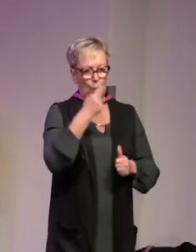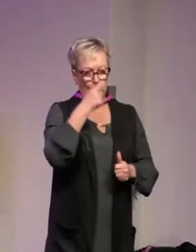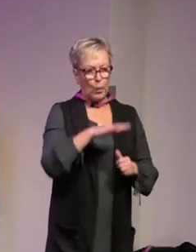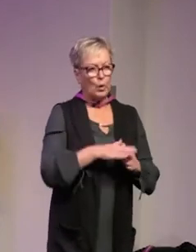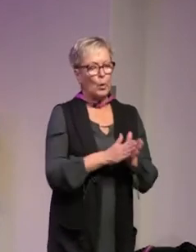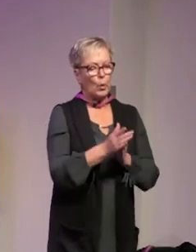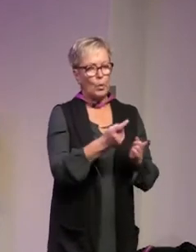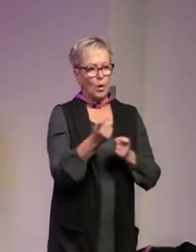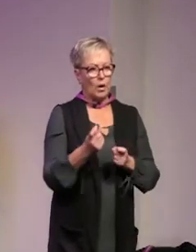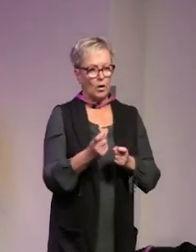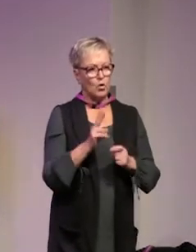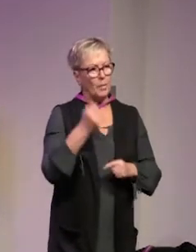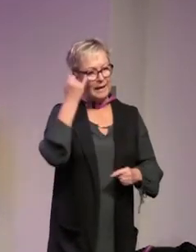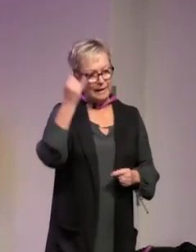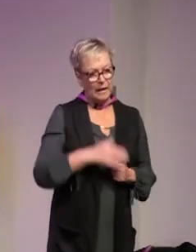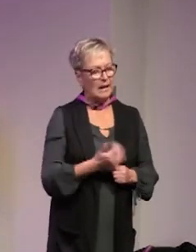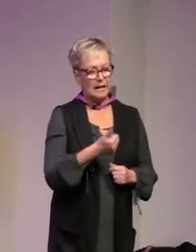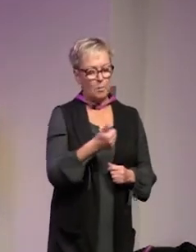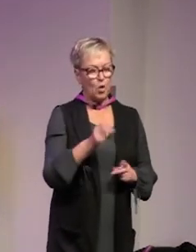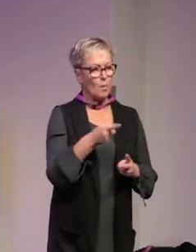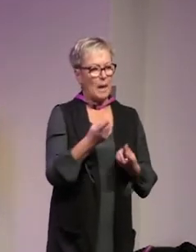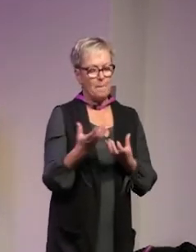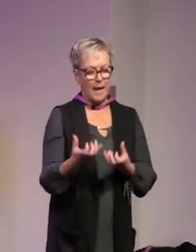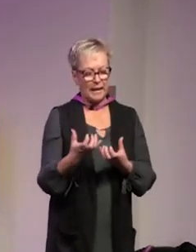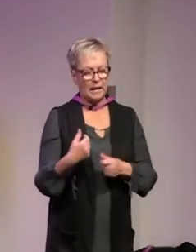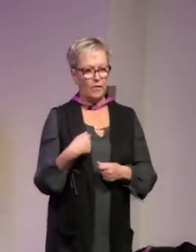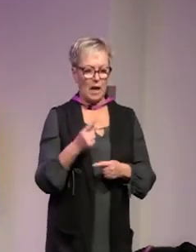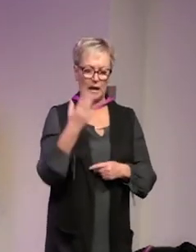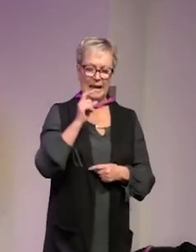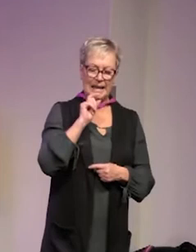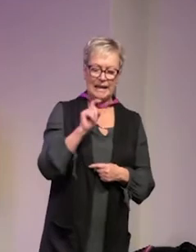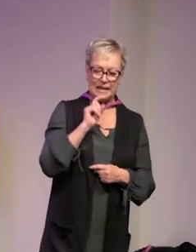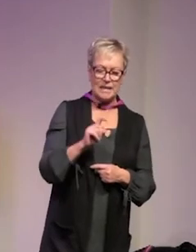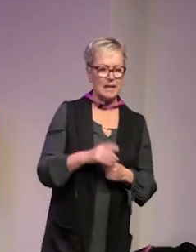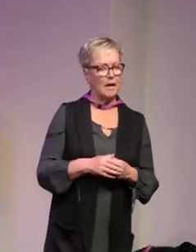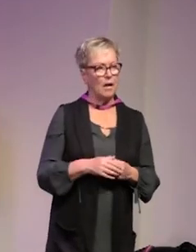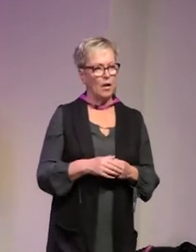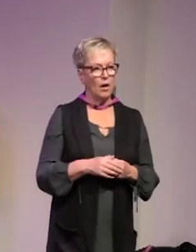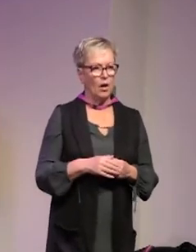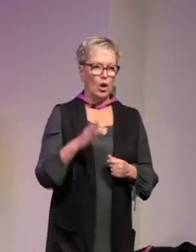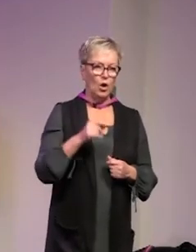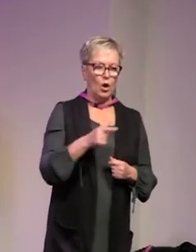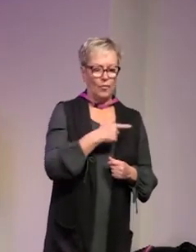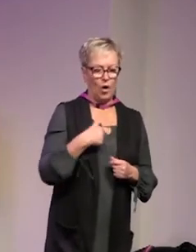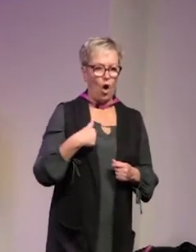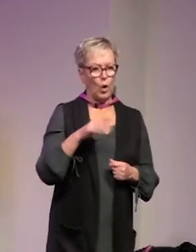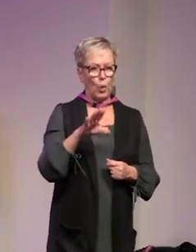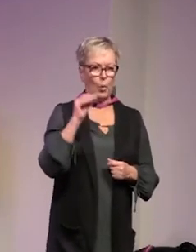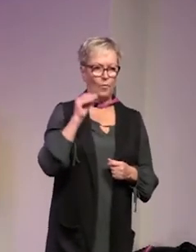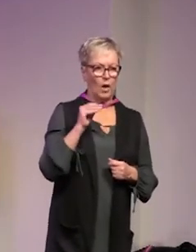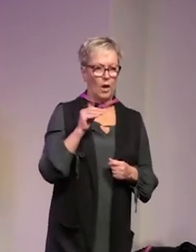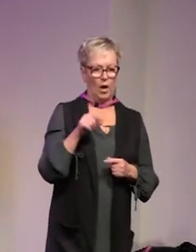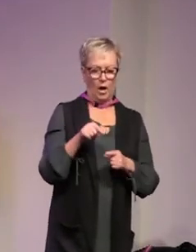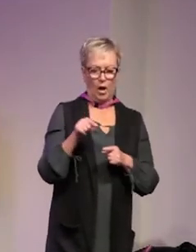konkurrensutsatt och utmanad också som idé inte bara som en praktik där vi kan kritisera liksom att ja men vi har